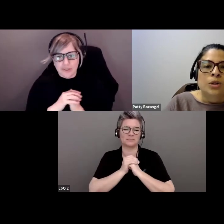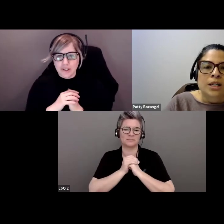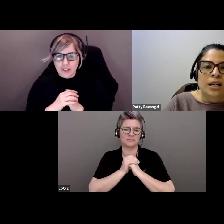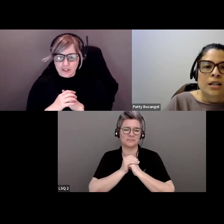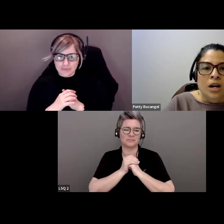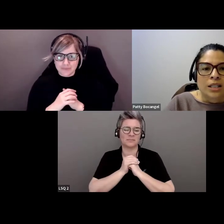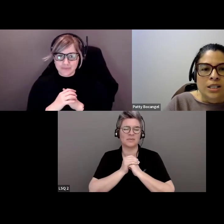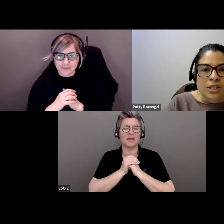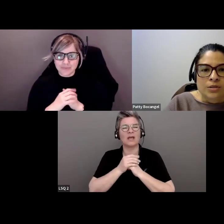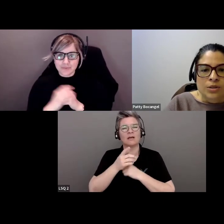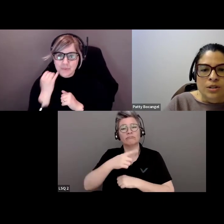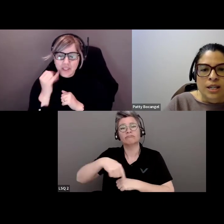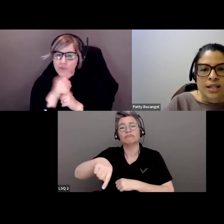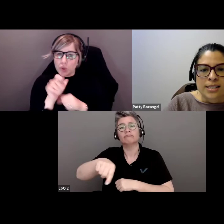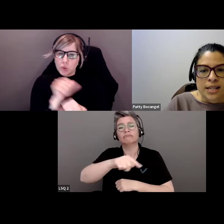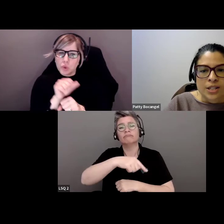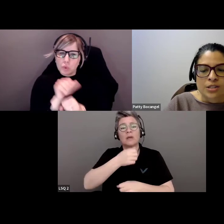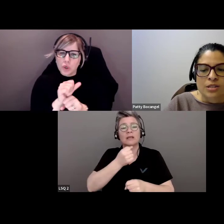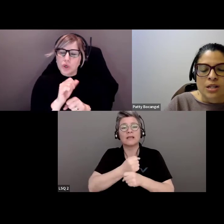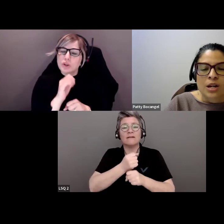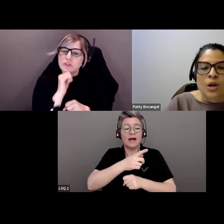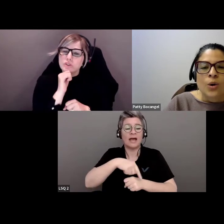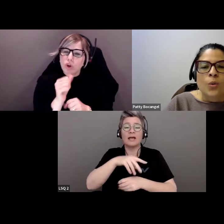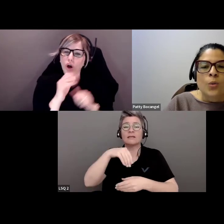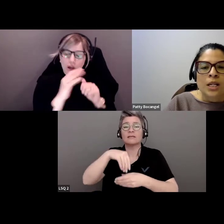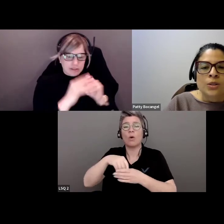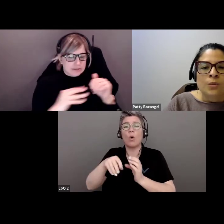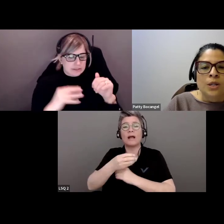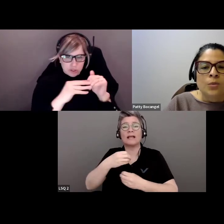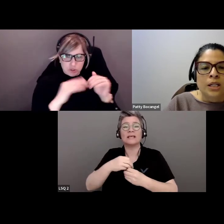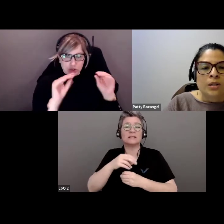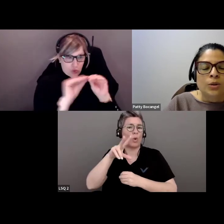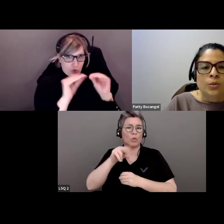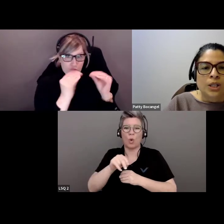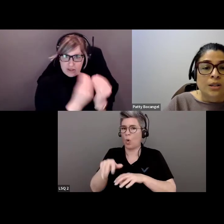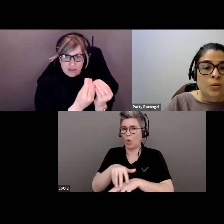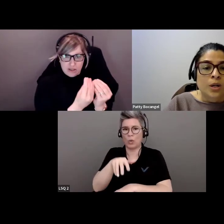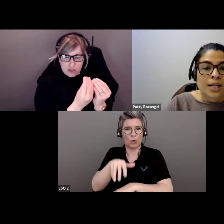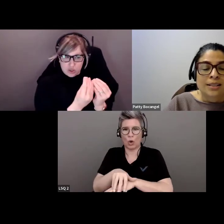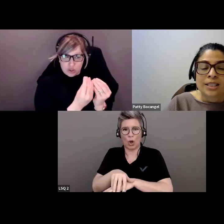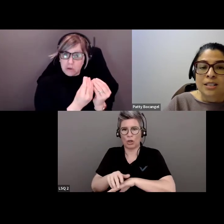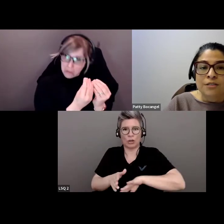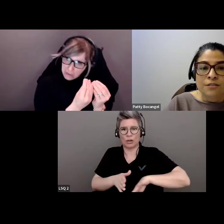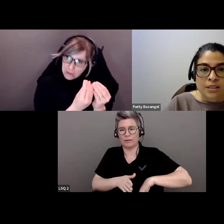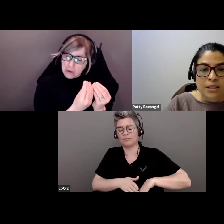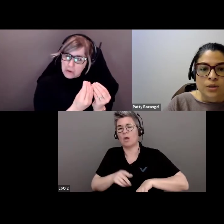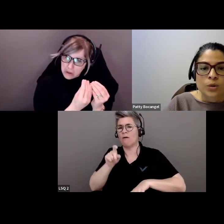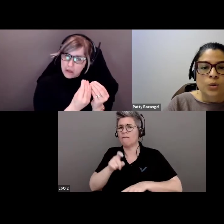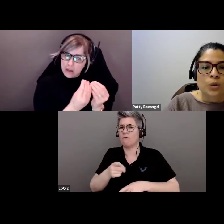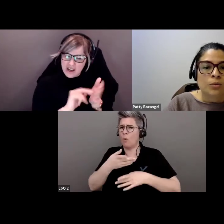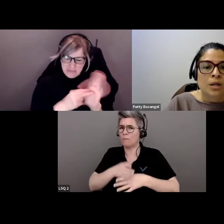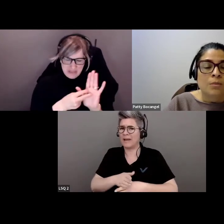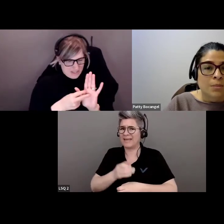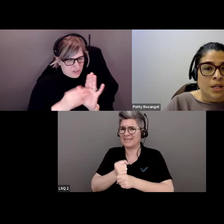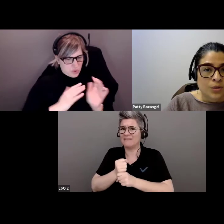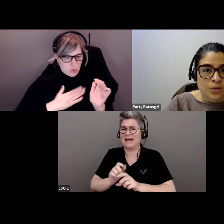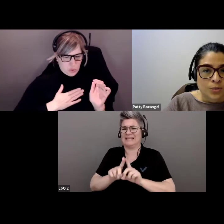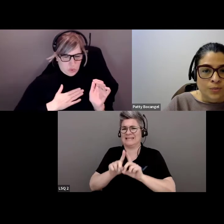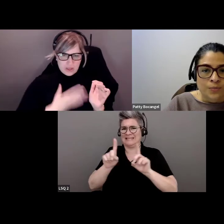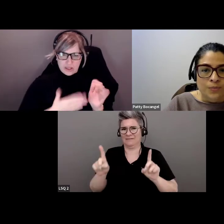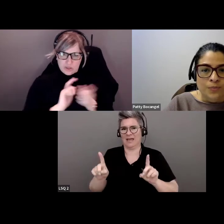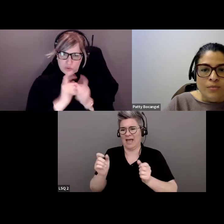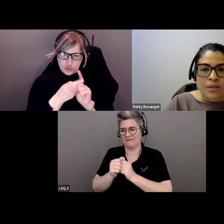Pour ceux d'entre nous qui travaillent dans des organismes non autochtones, nous devons être prêts à travailler d'une manière